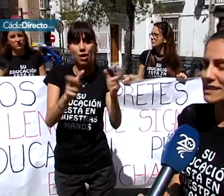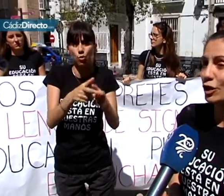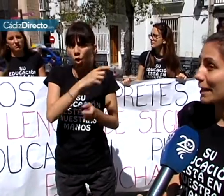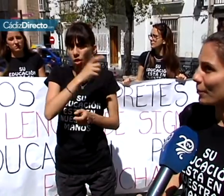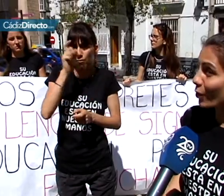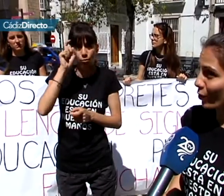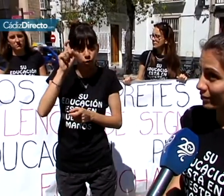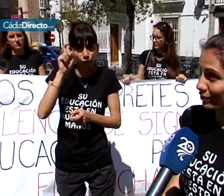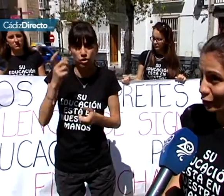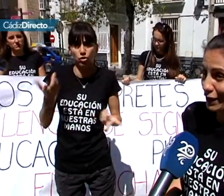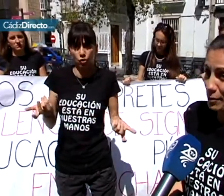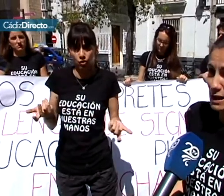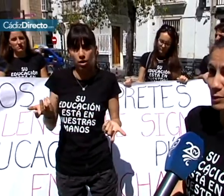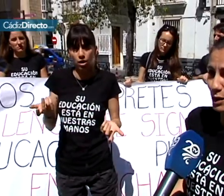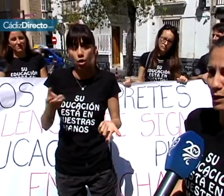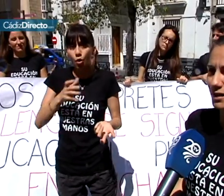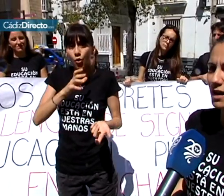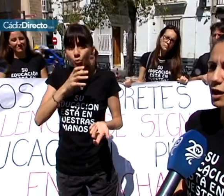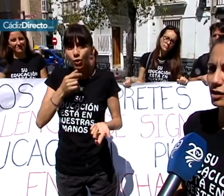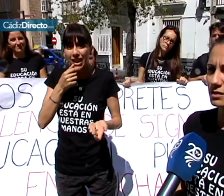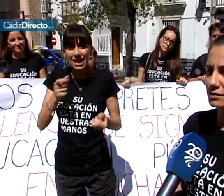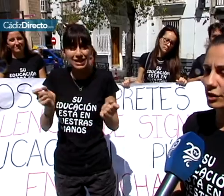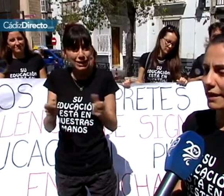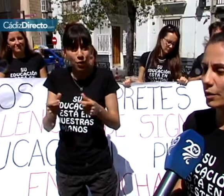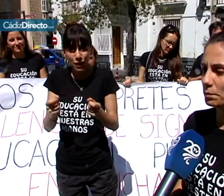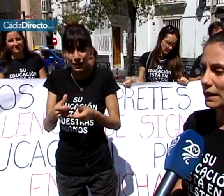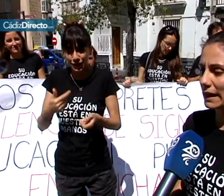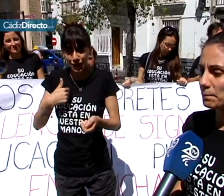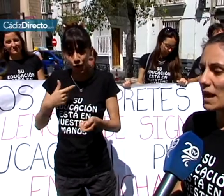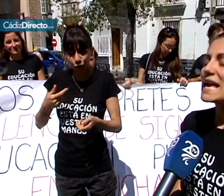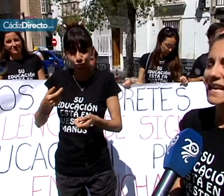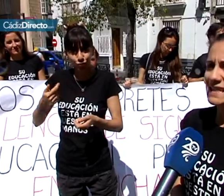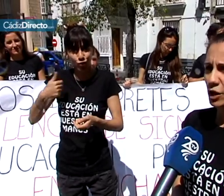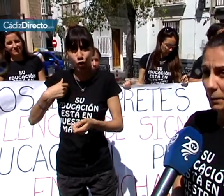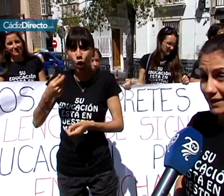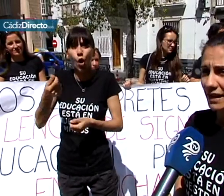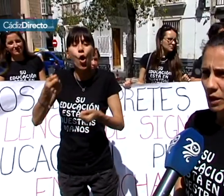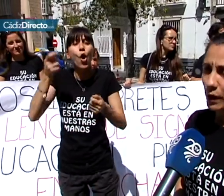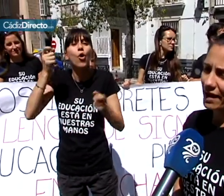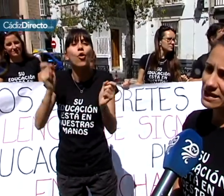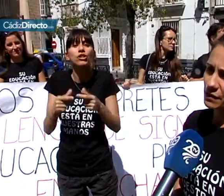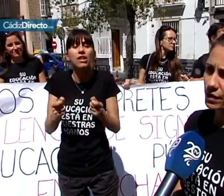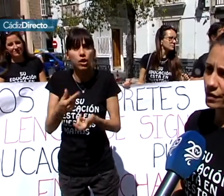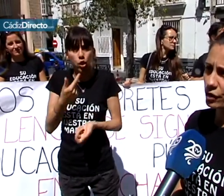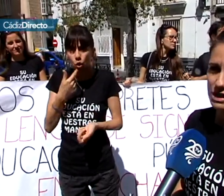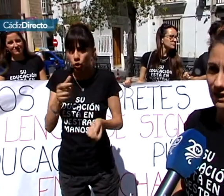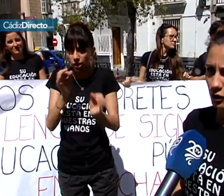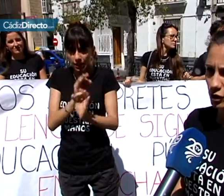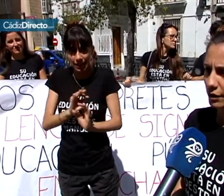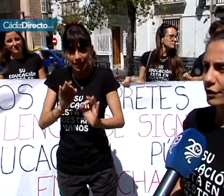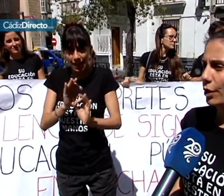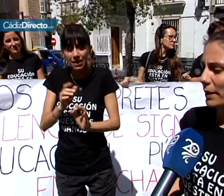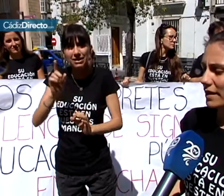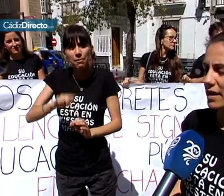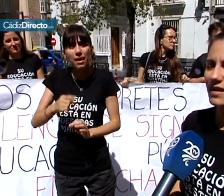completas, porque si no es que tampoco cotizamos en la seguridad jornadas completas. Que se nos respete la antigüedad en el servicio, cosa que hasta